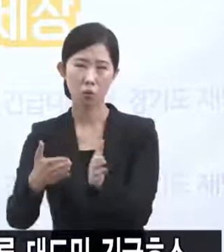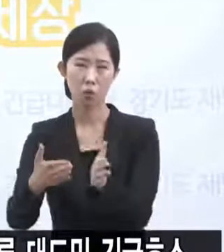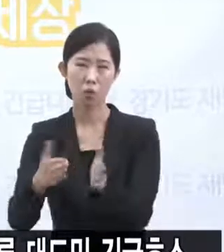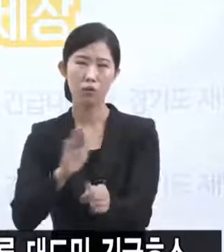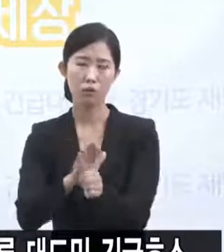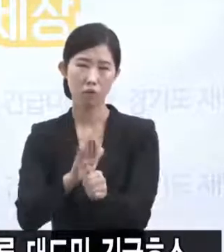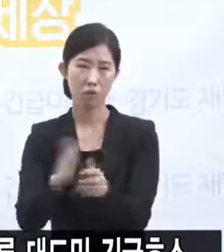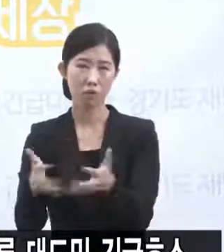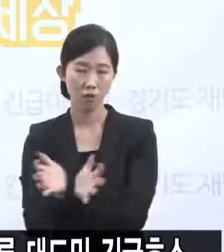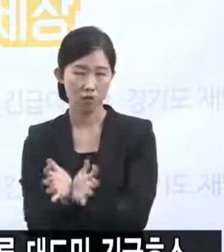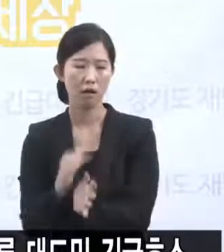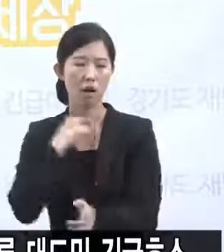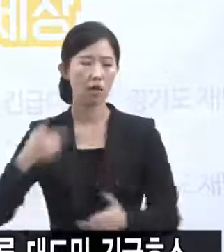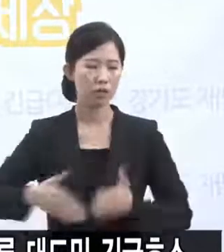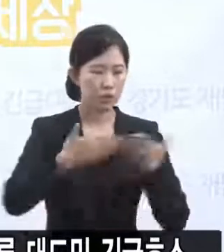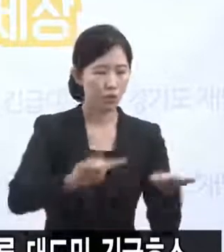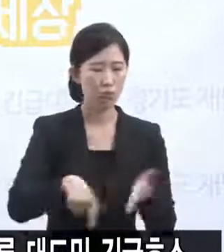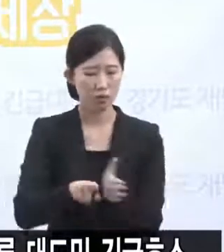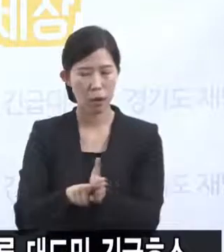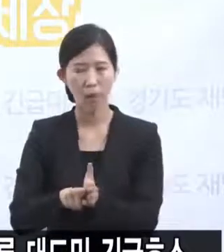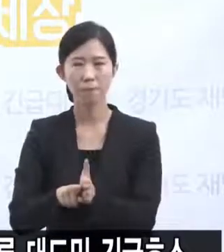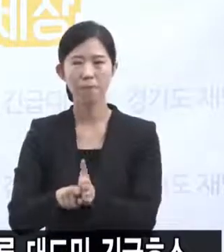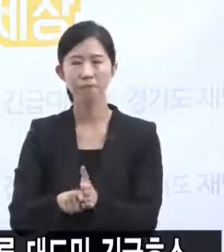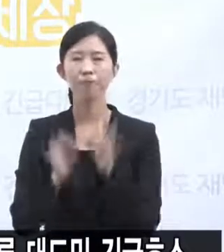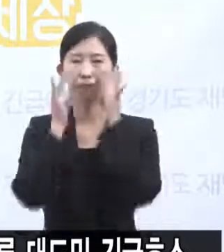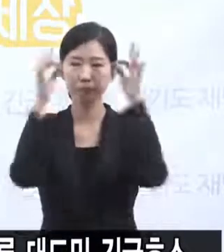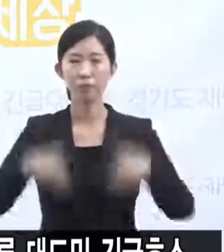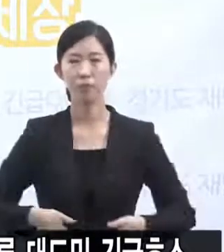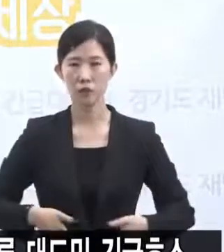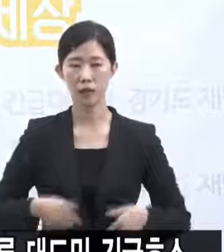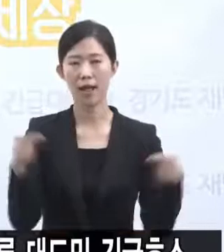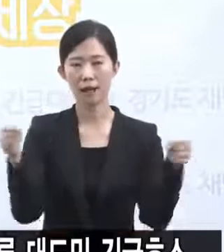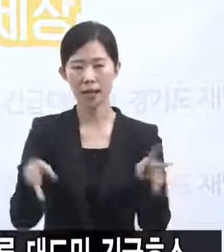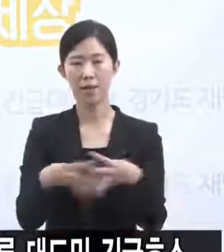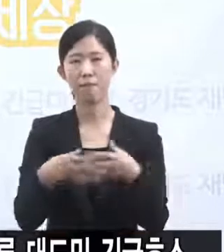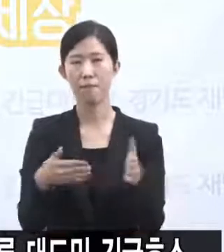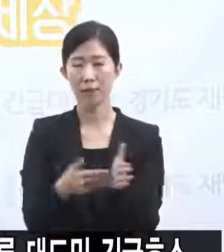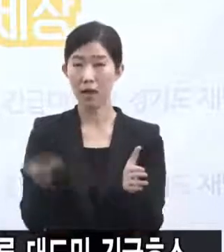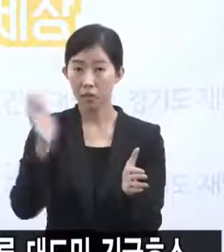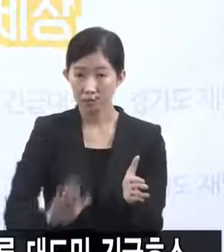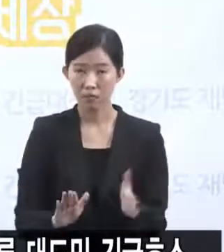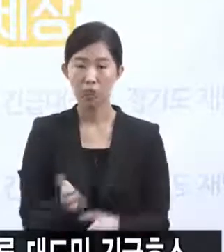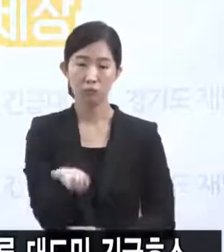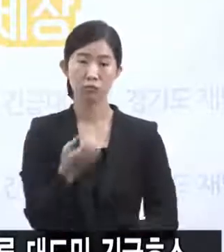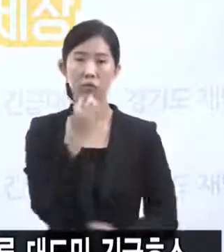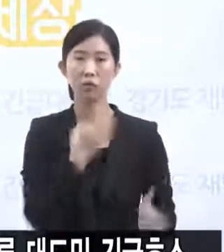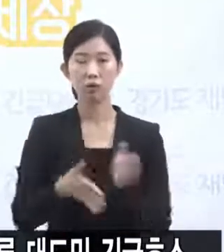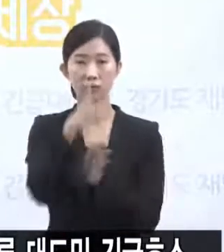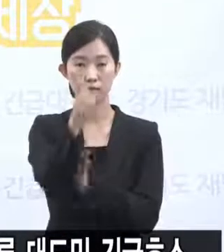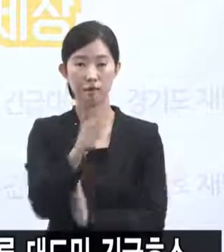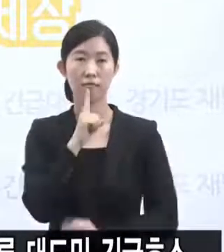1차 합의가 되어 있습니다. 다만 아까 지사님께서 말씀하셨던 것처럼 조금 더 보조되는